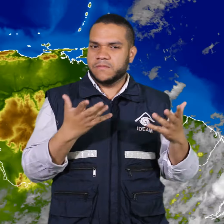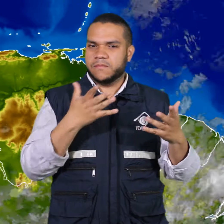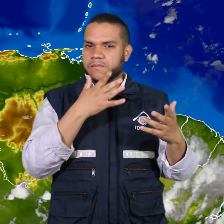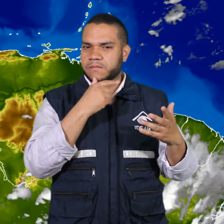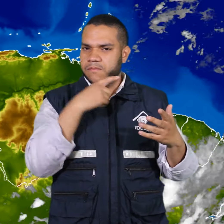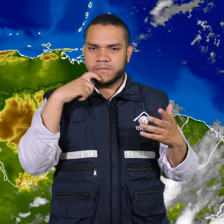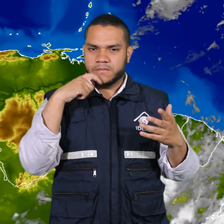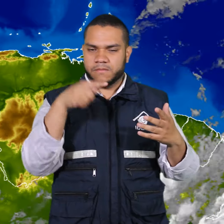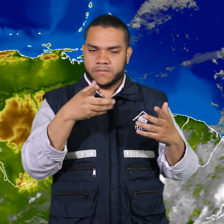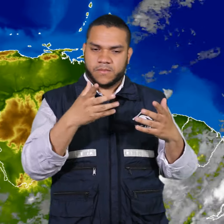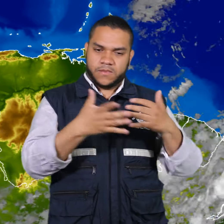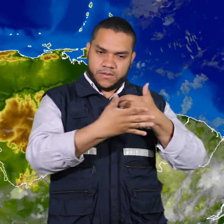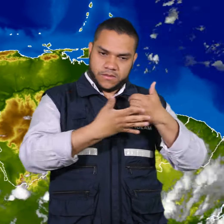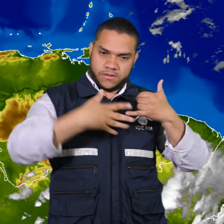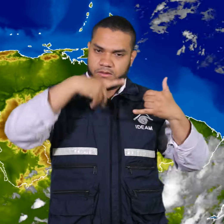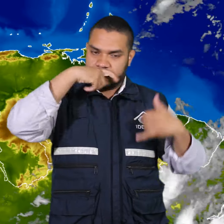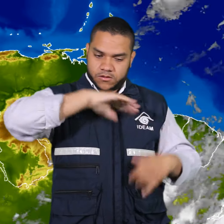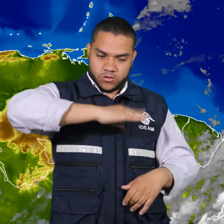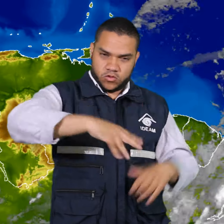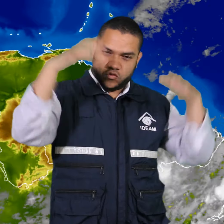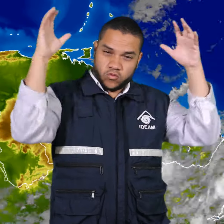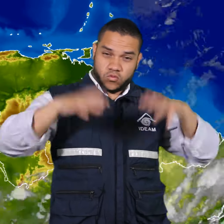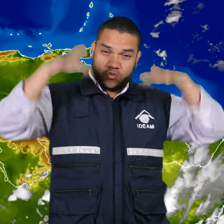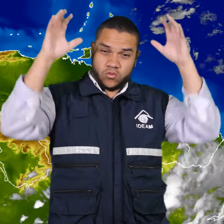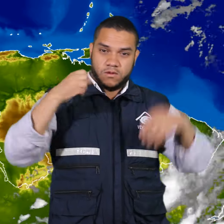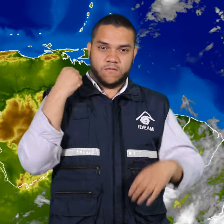pie monte amazónico donde se han presentado lluvias fuertes